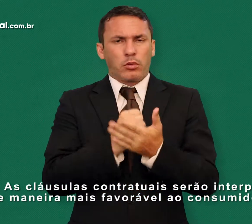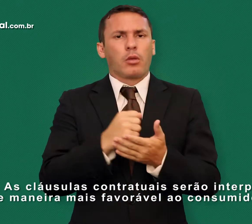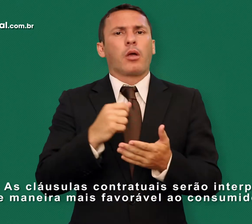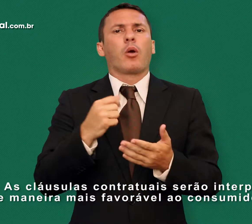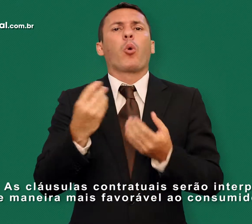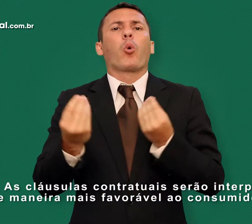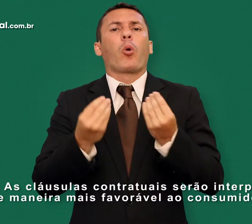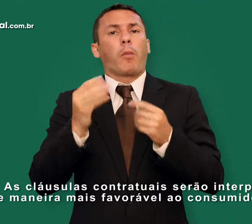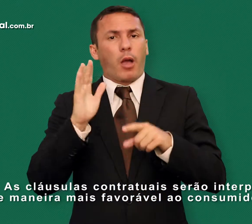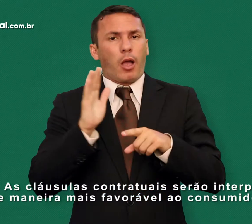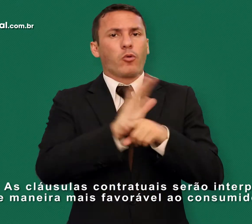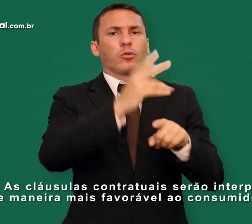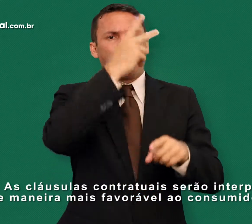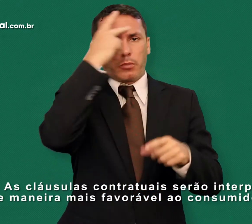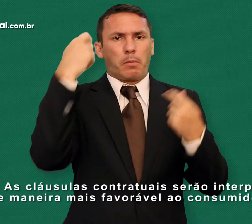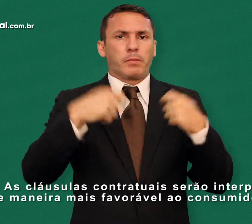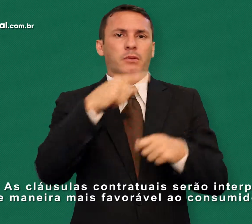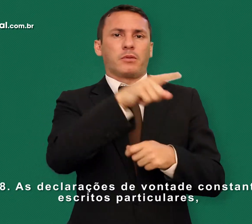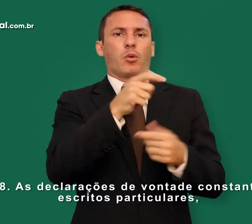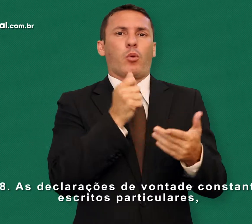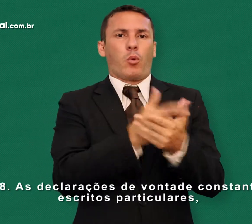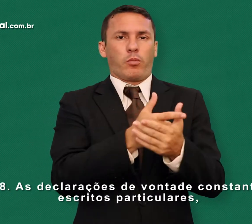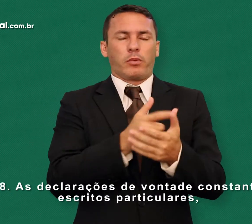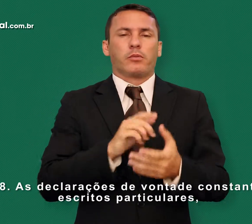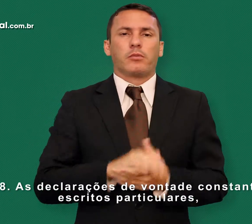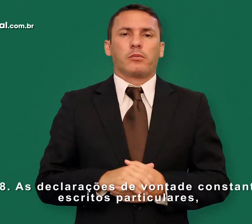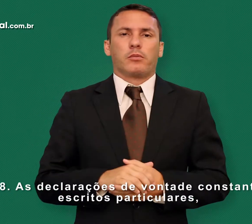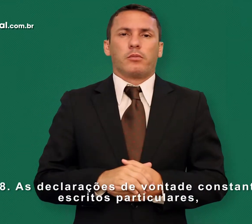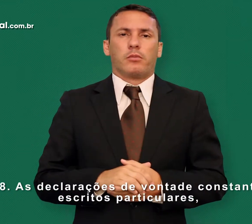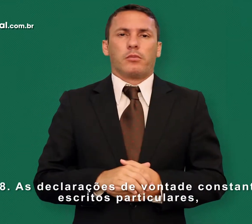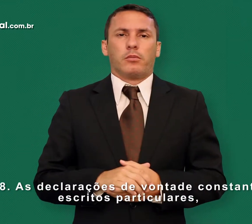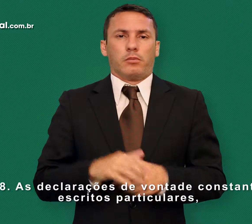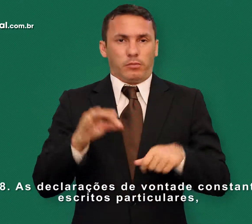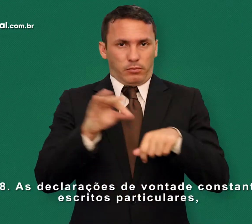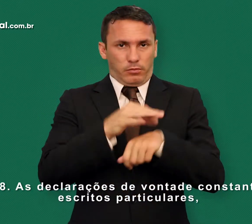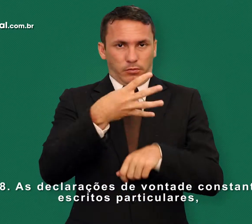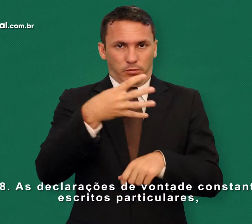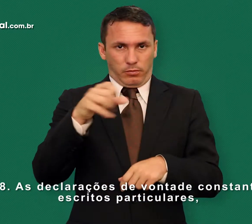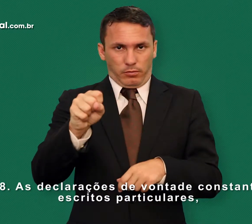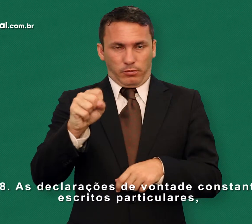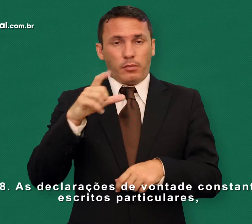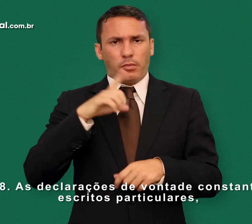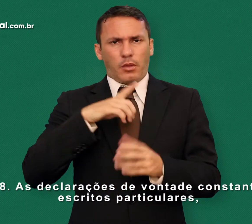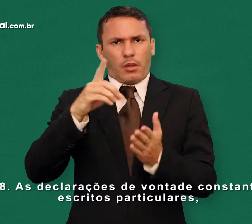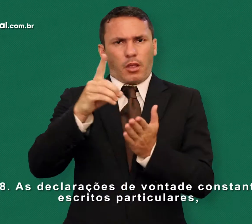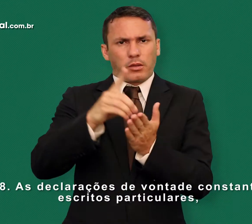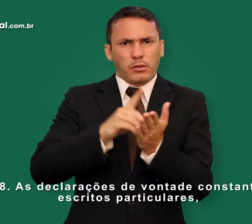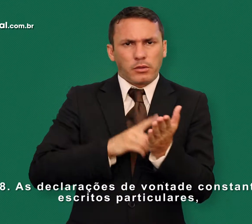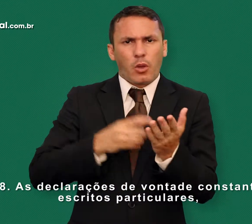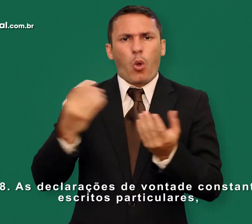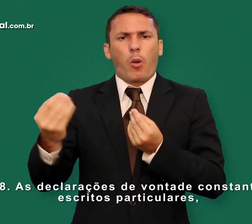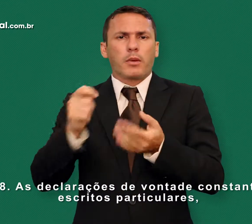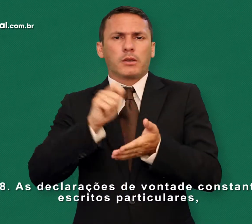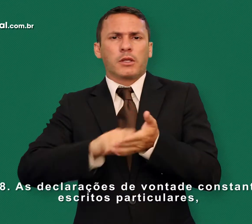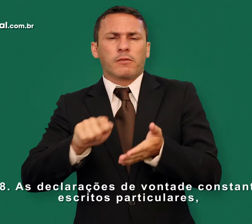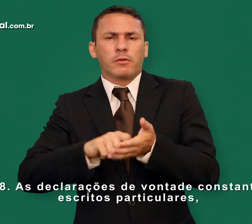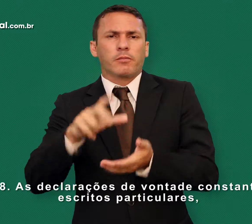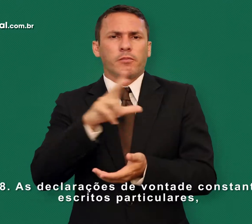mais favorável ao consumidor. Artigo 48 As declarações de vontade constantes de escritos particulares,